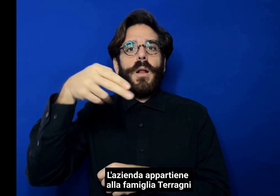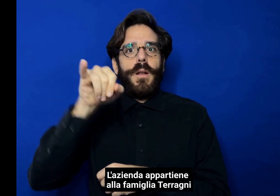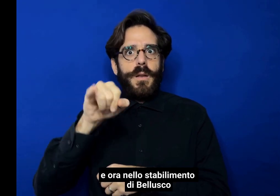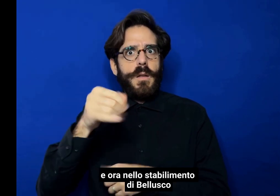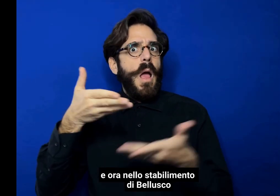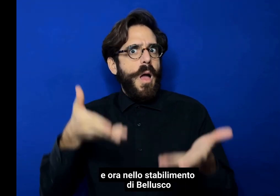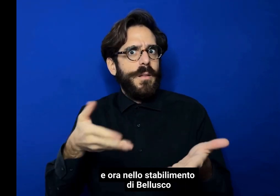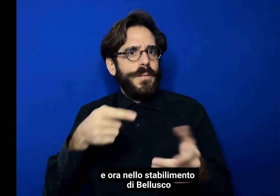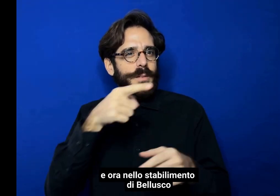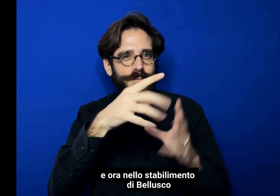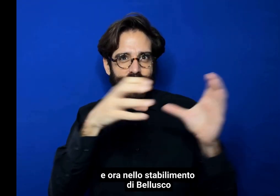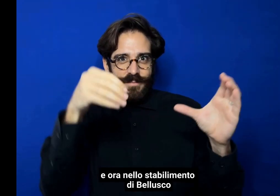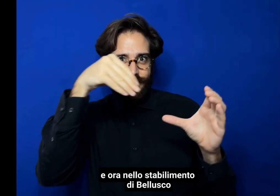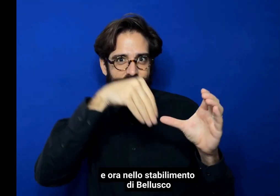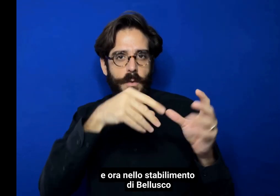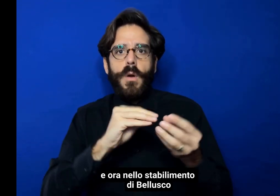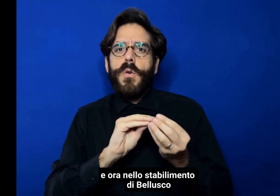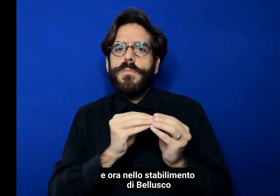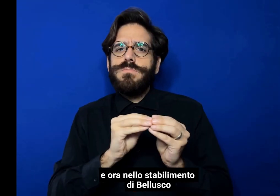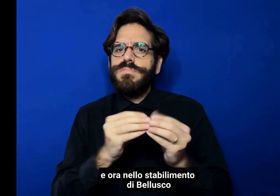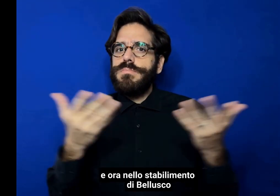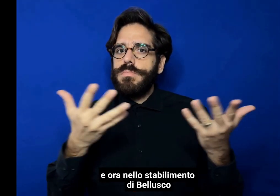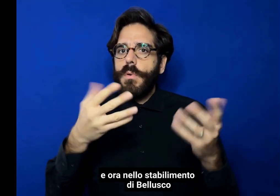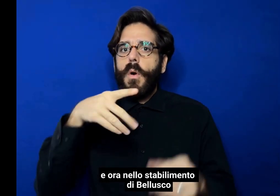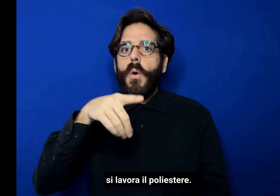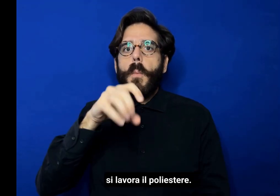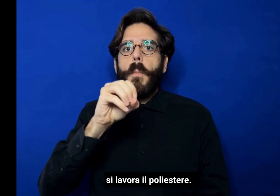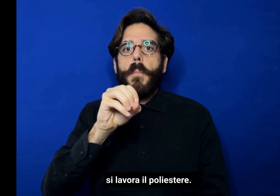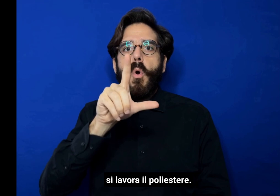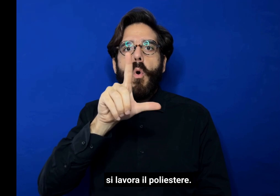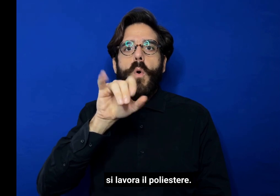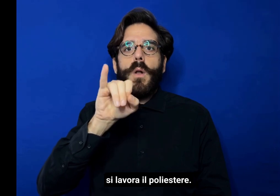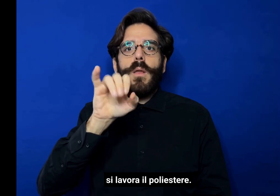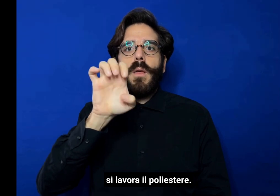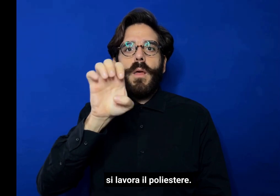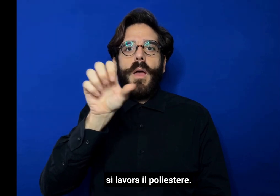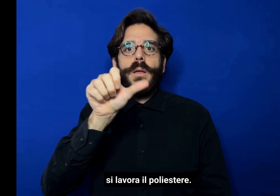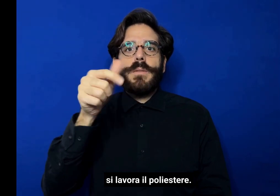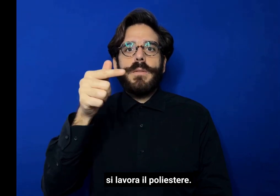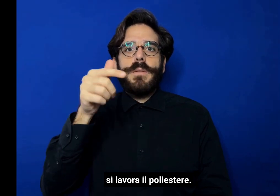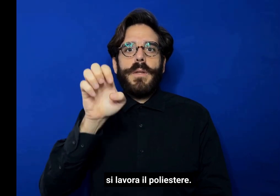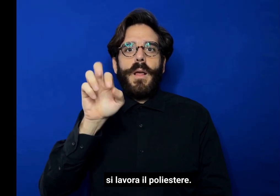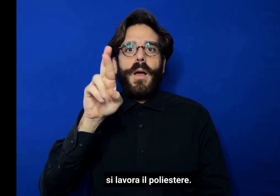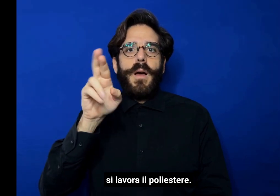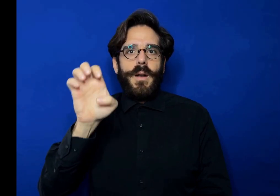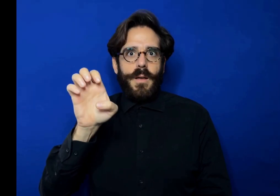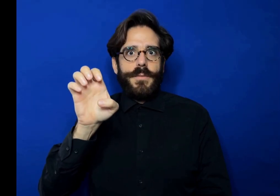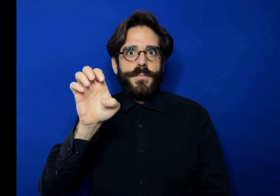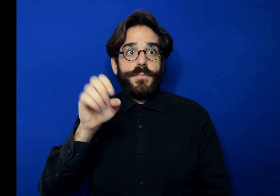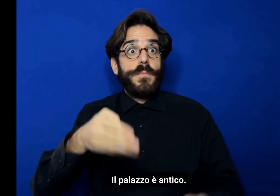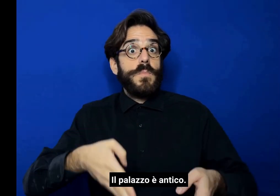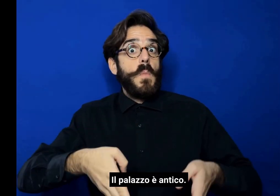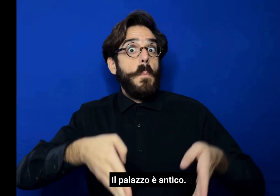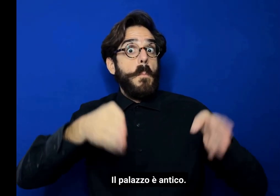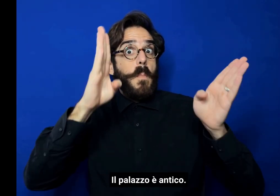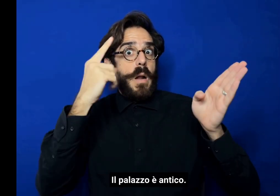nello stabilimento di Bellusco, si lavora il poliestere. Il palazzo è